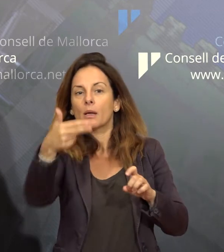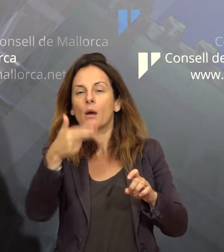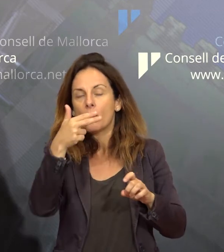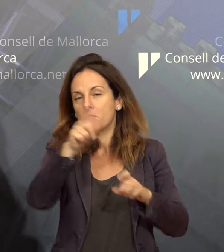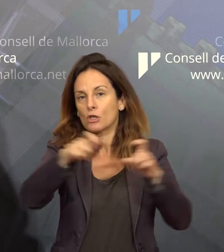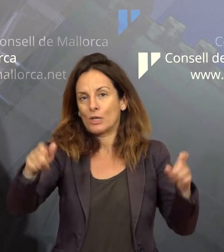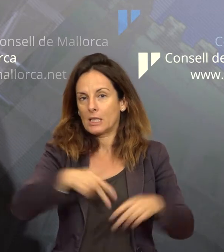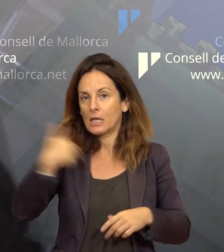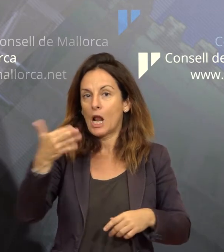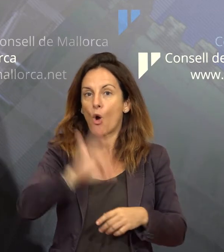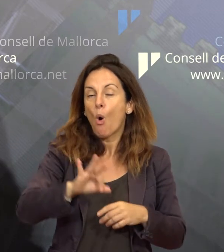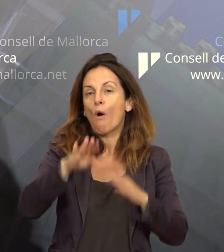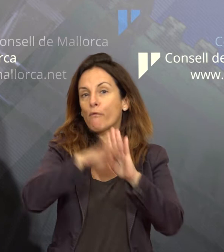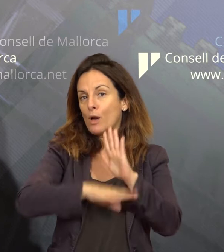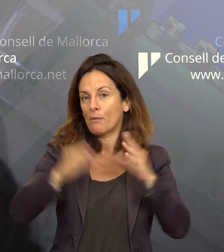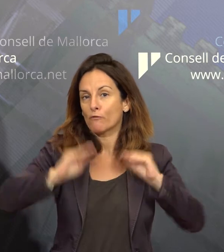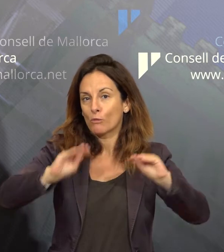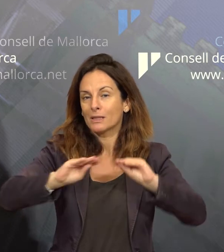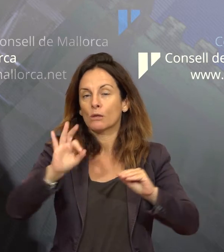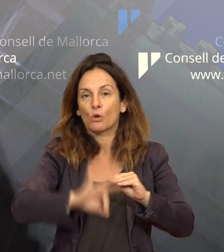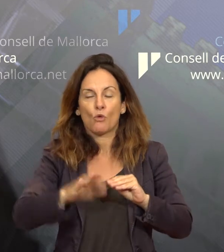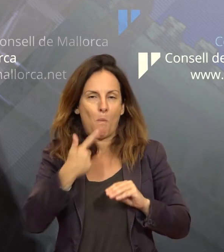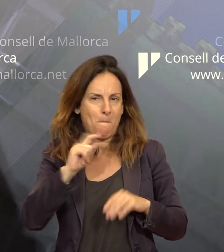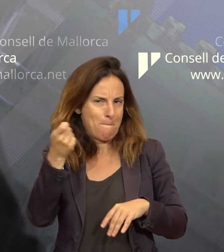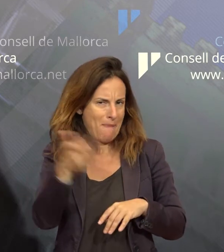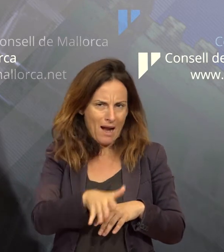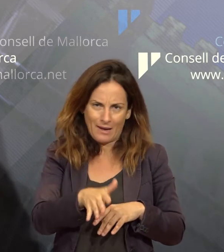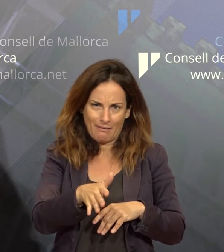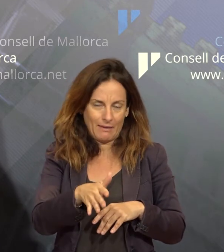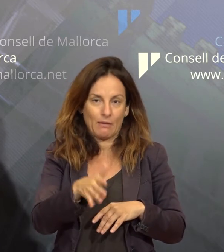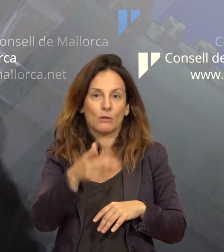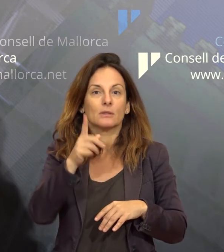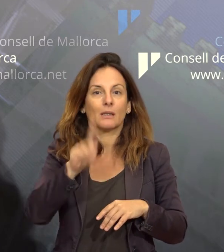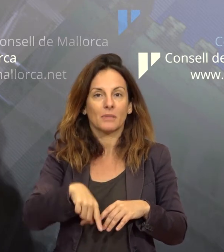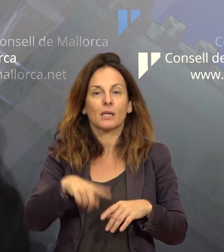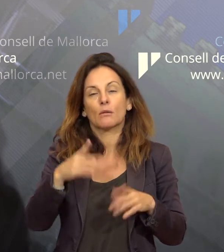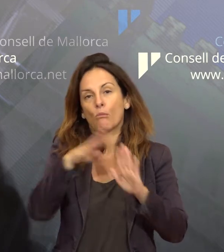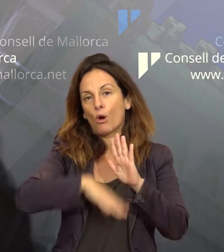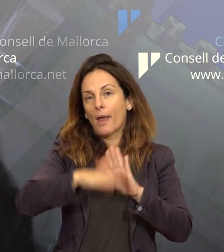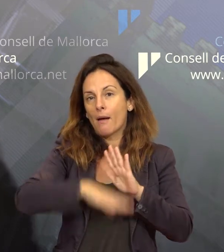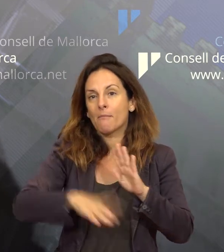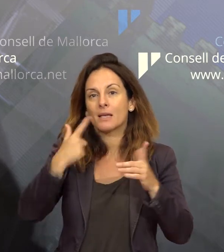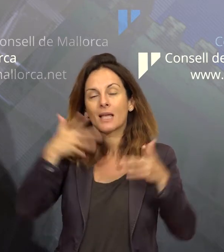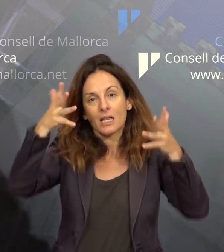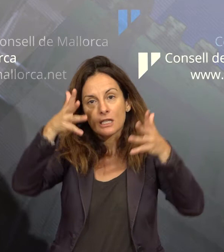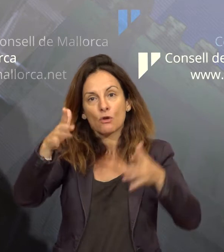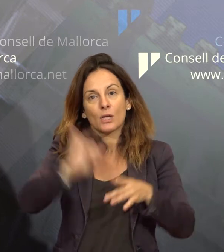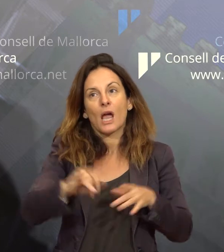formatius o activitat d'una naturalesa similar i programes d'assessoria o consultoria de tercers.